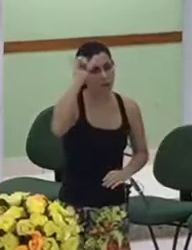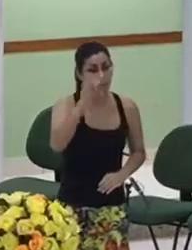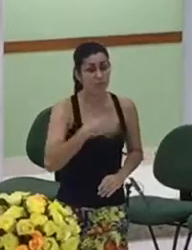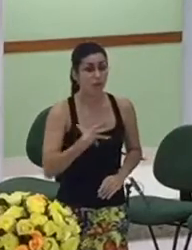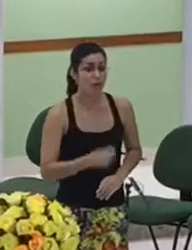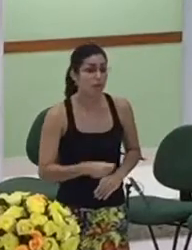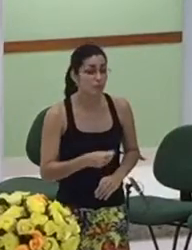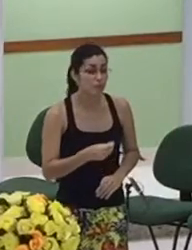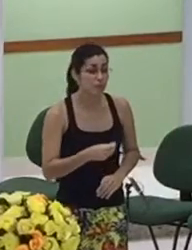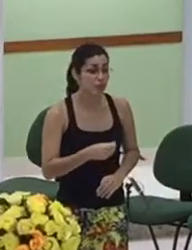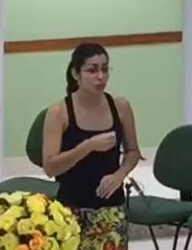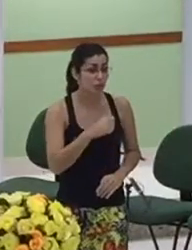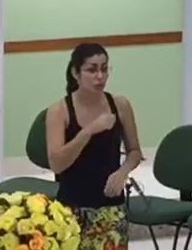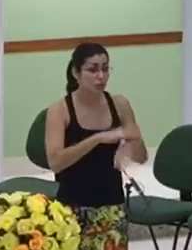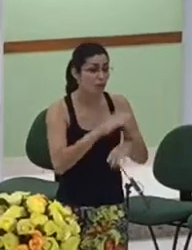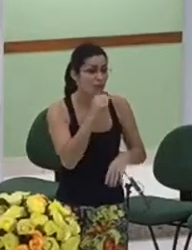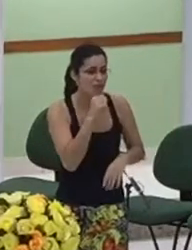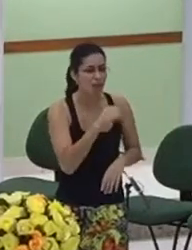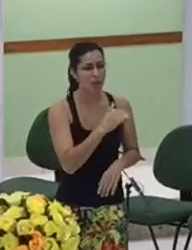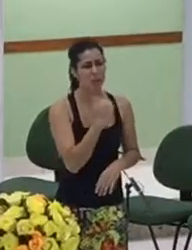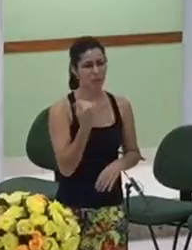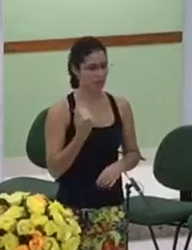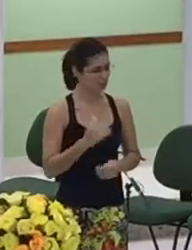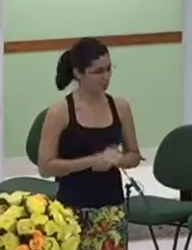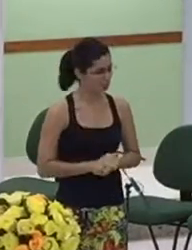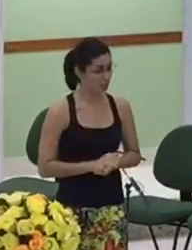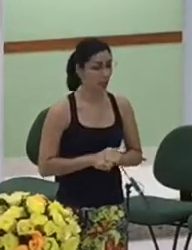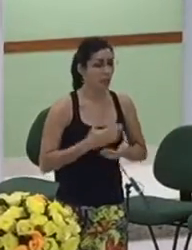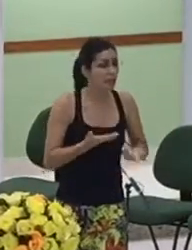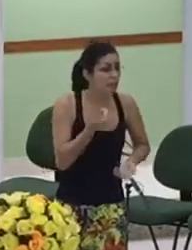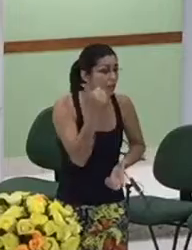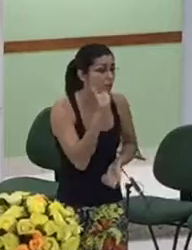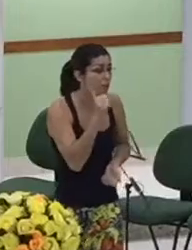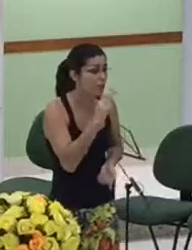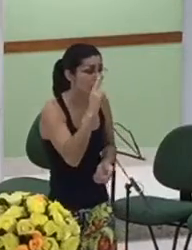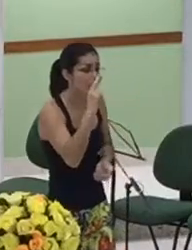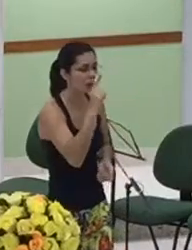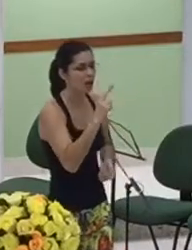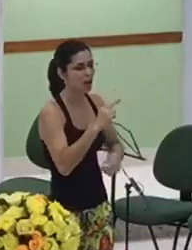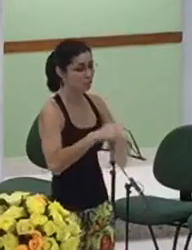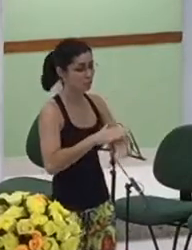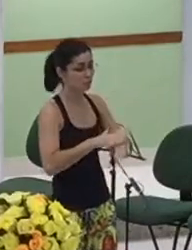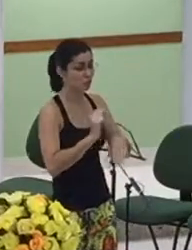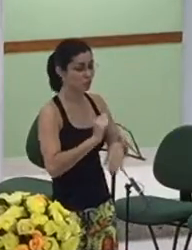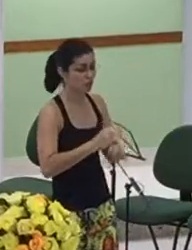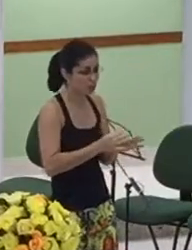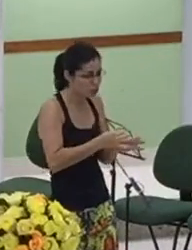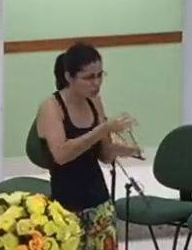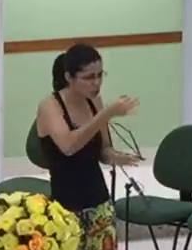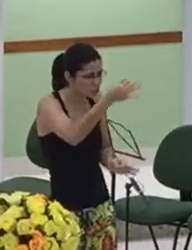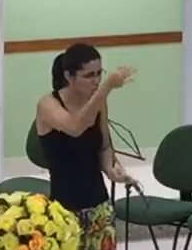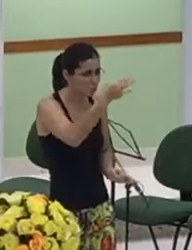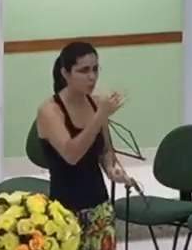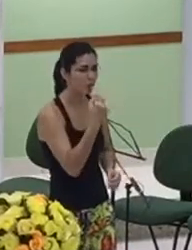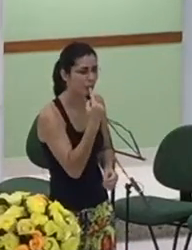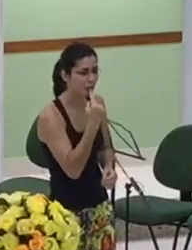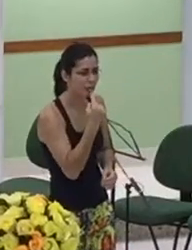e essa mulher então coloca esse fio vermelho que lembra o sangue de Cristo para dizer olha